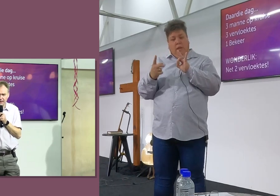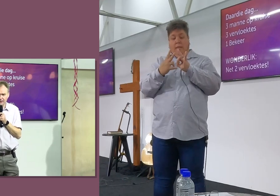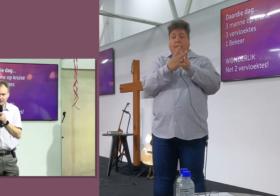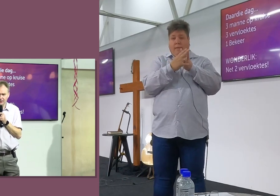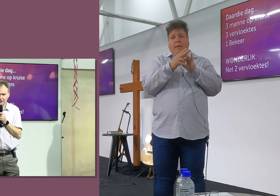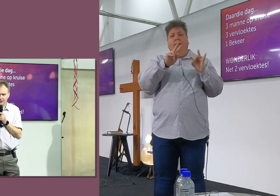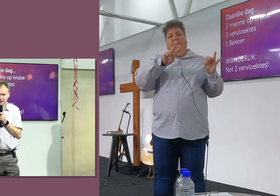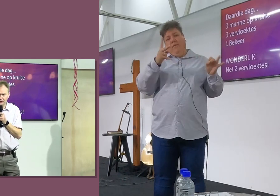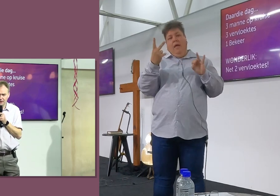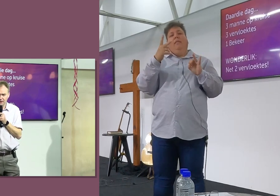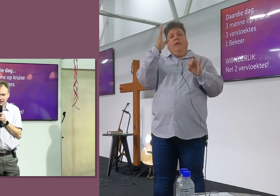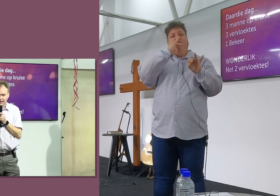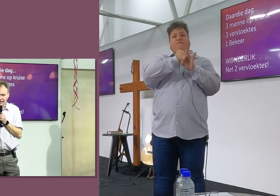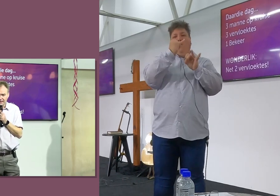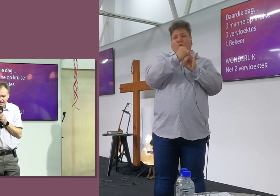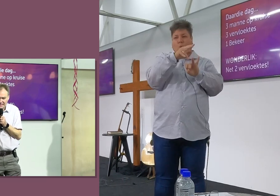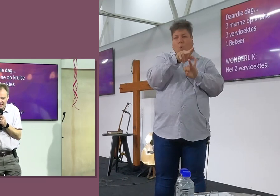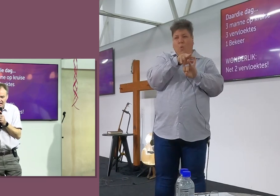man,